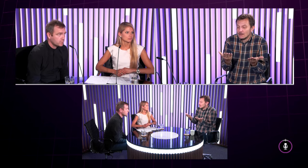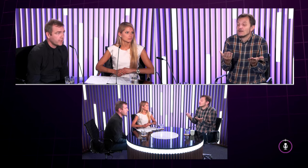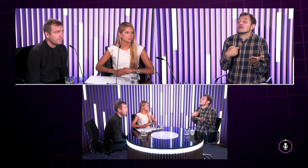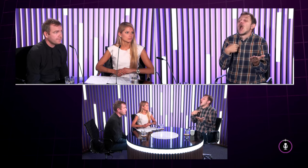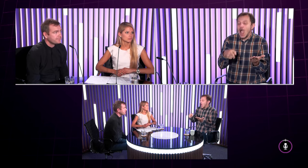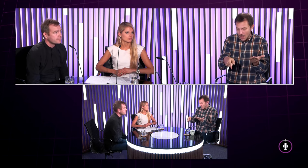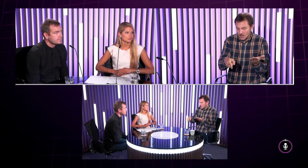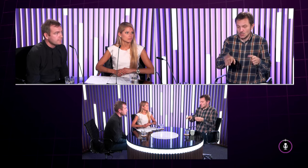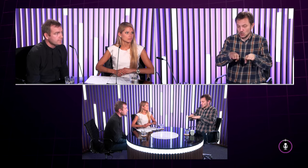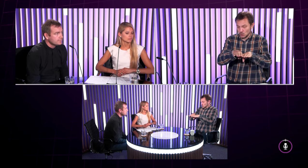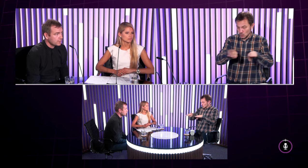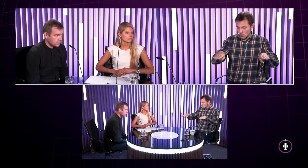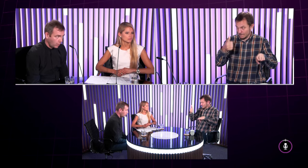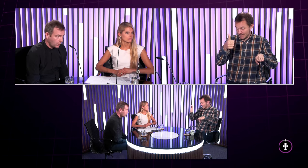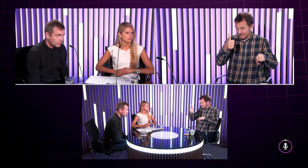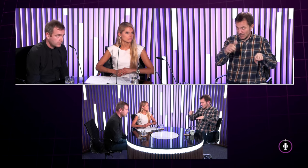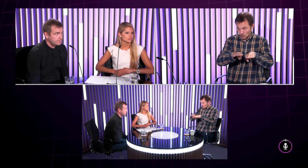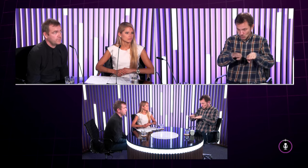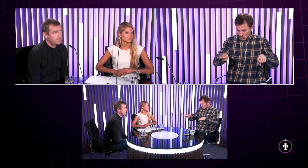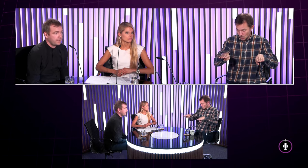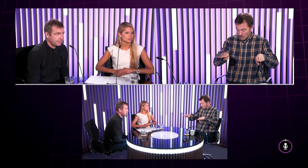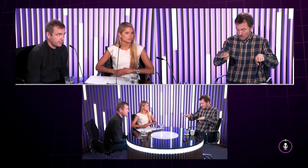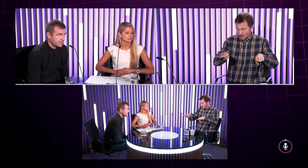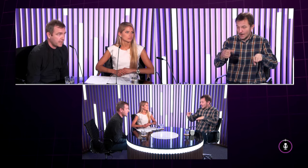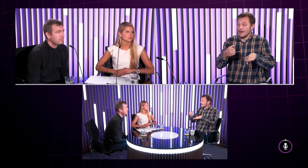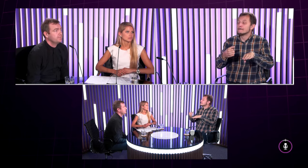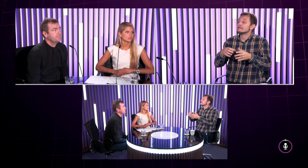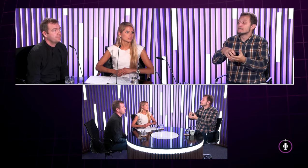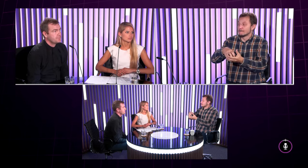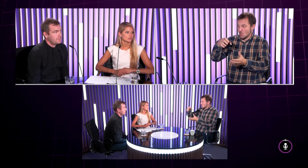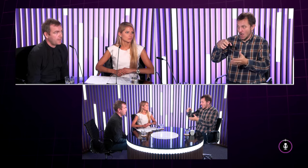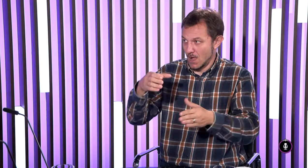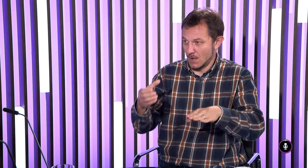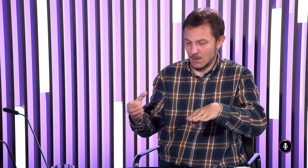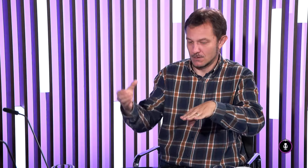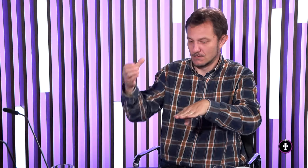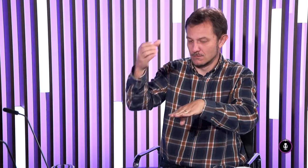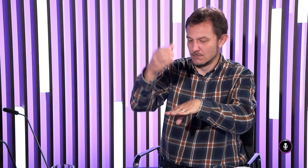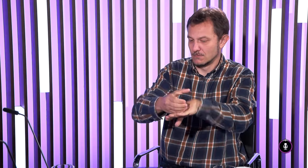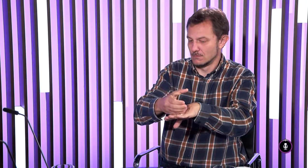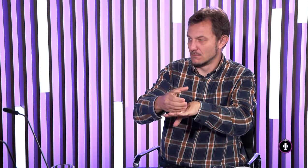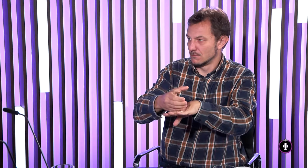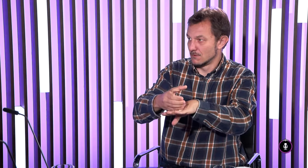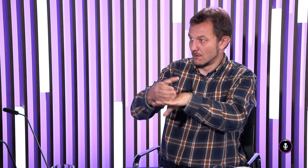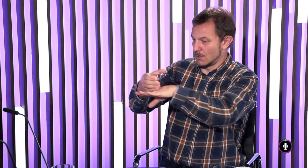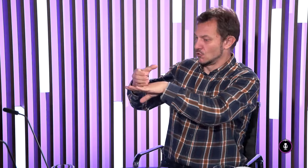kde odposunkujem stôl to je prvá informácia pohár je takto